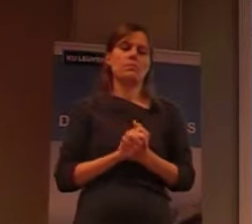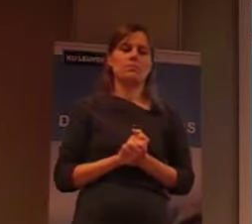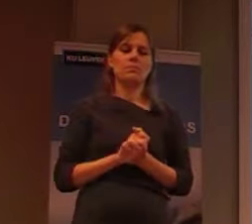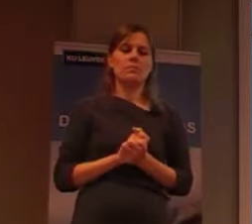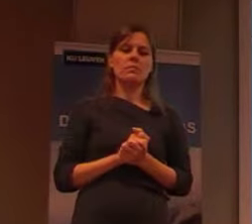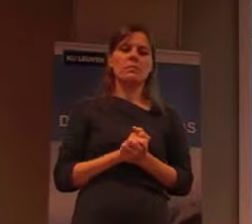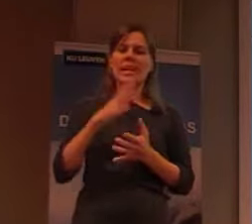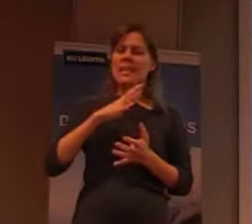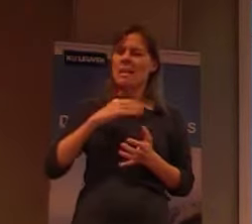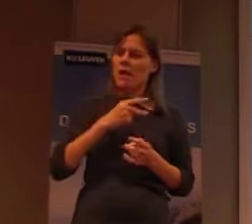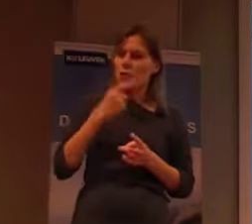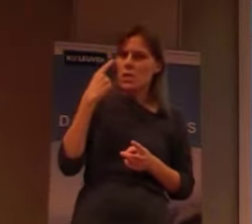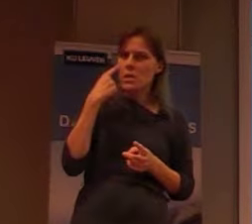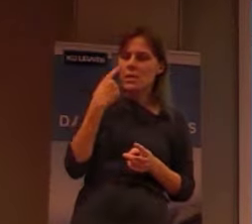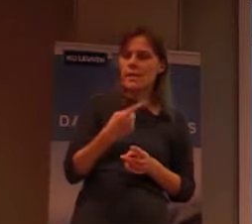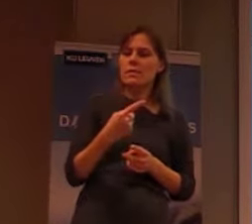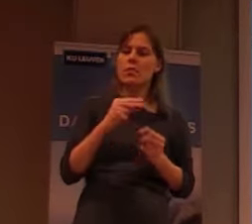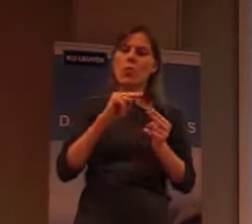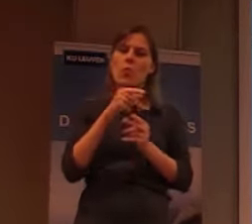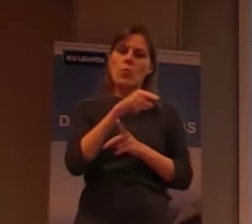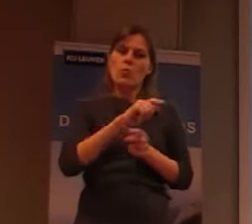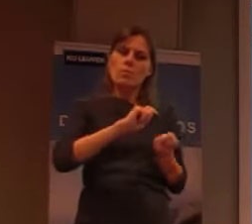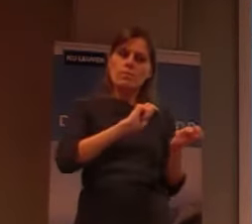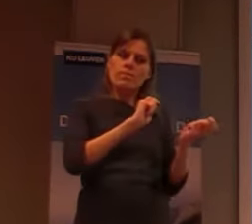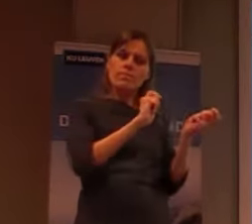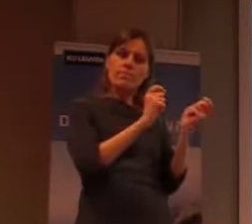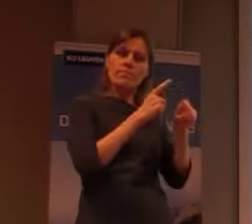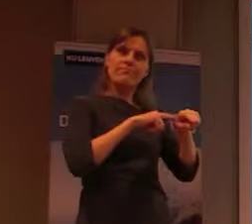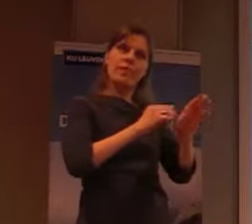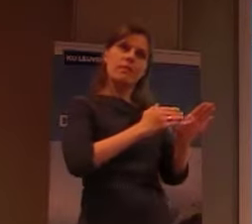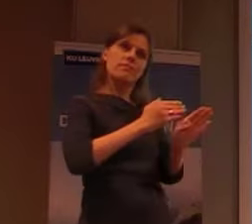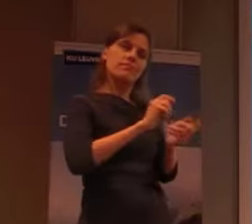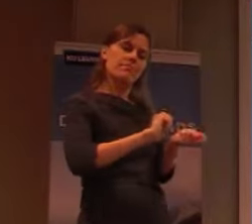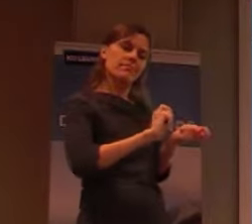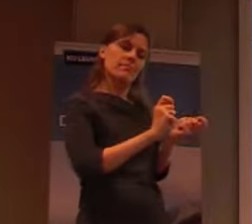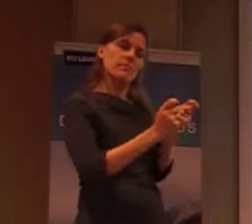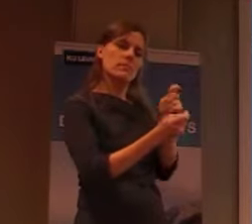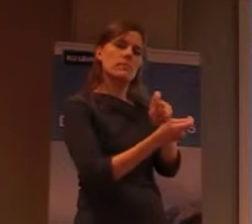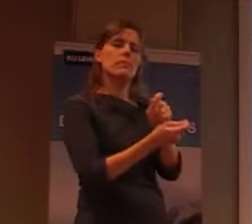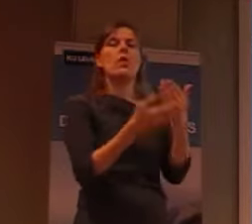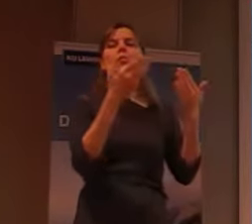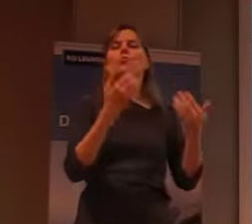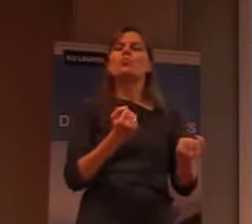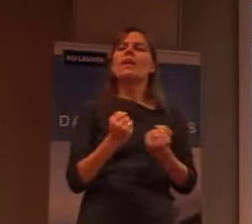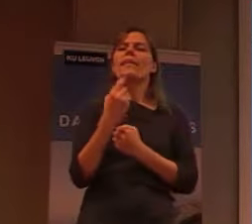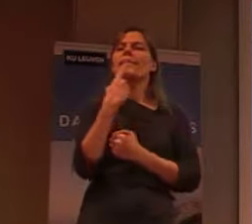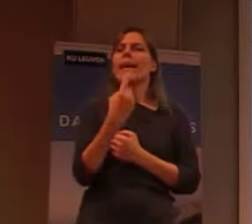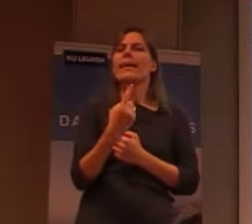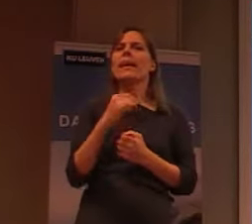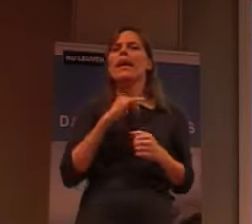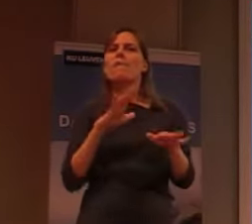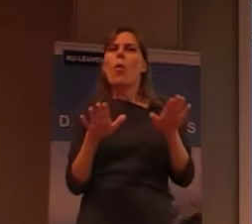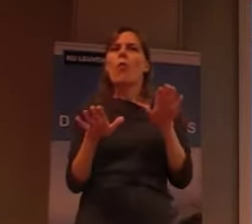doorheen de tijd, hoe die site getransformeerd werd. Dus nu kun je zeggen, er zijn eigenlijk een soort, je kan zeggen, er zijn